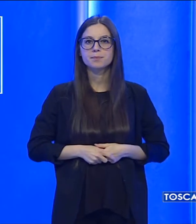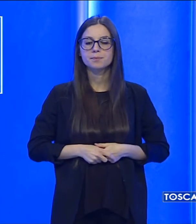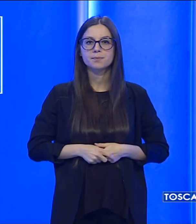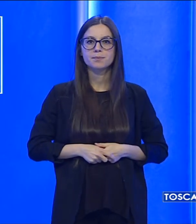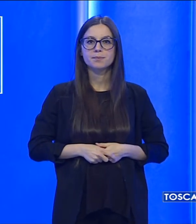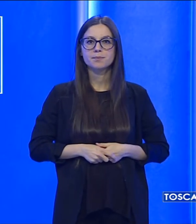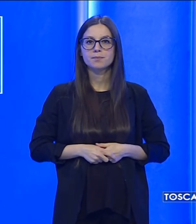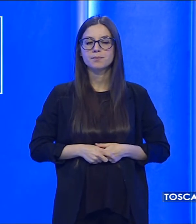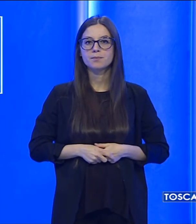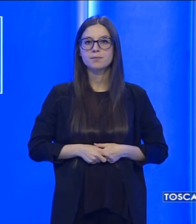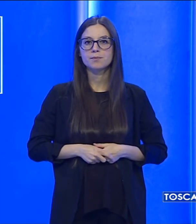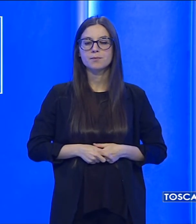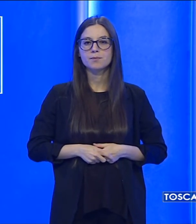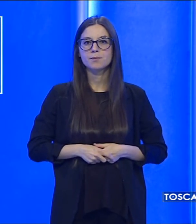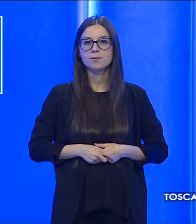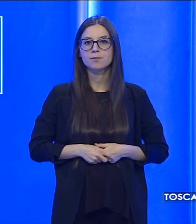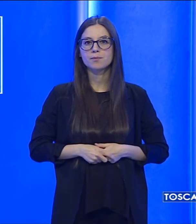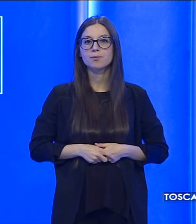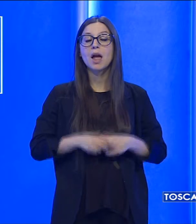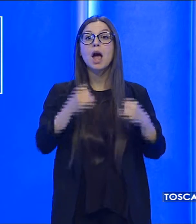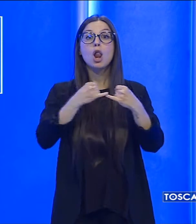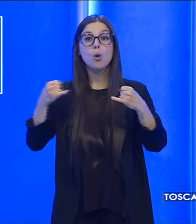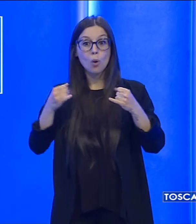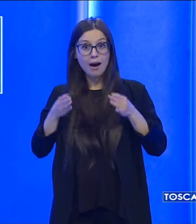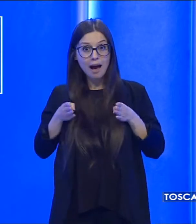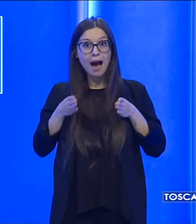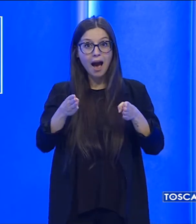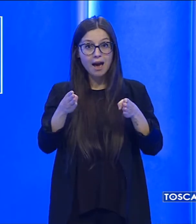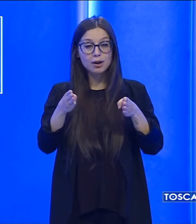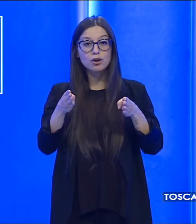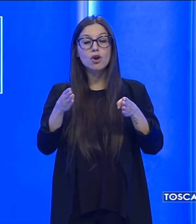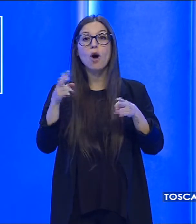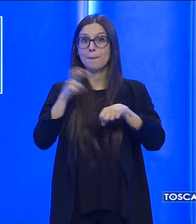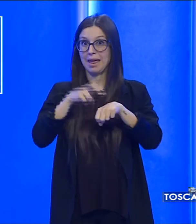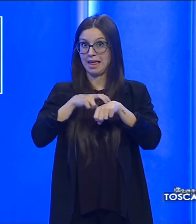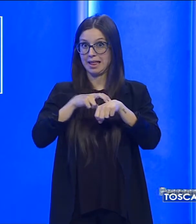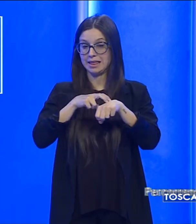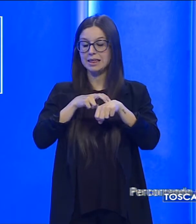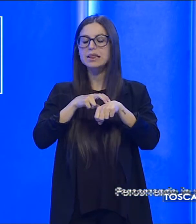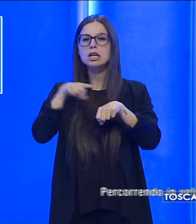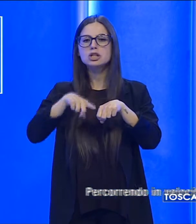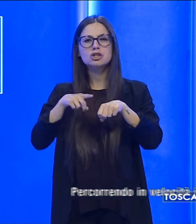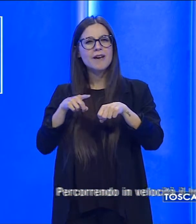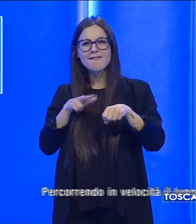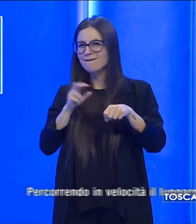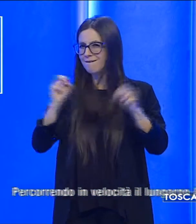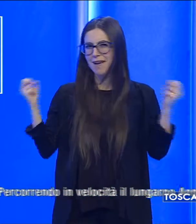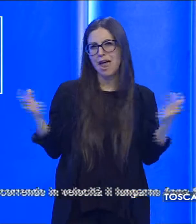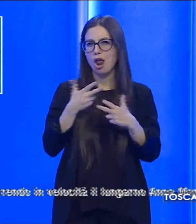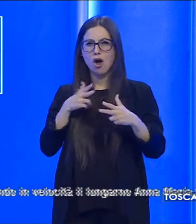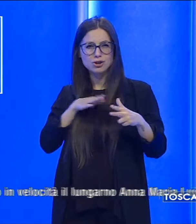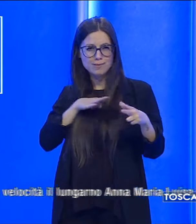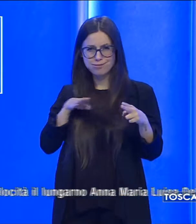E percorrendo in velocità il lungarno Anna Maria Luisa dei Medici, non si è accorto, a